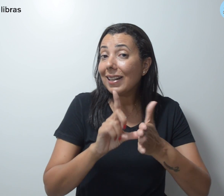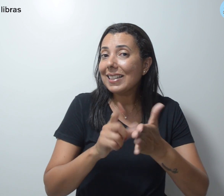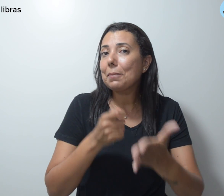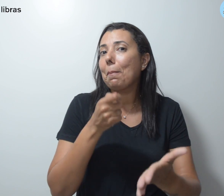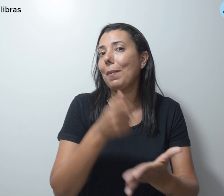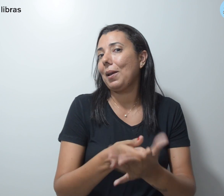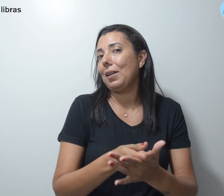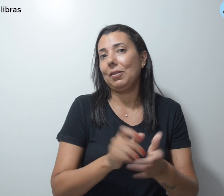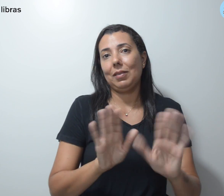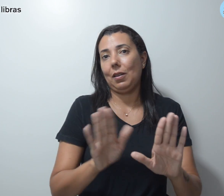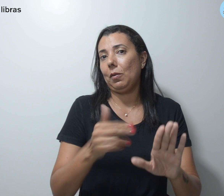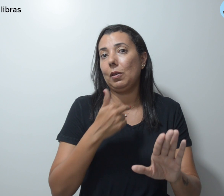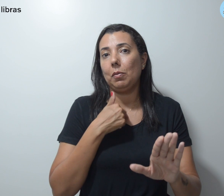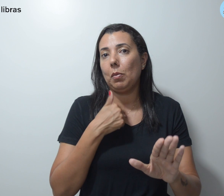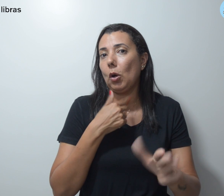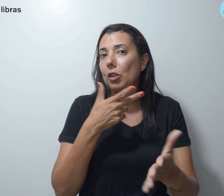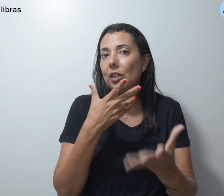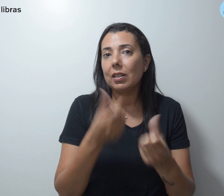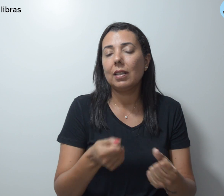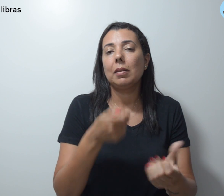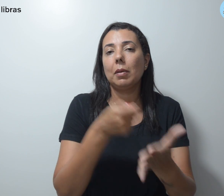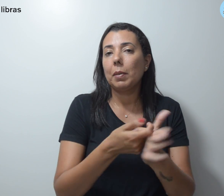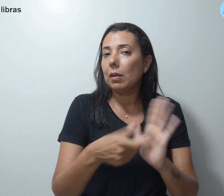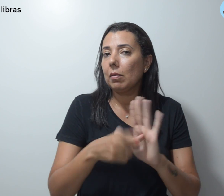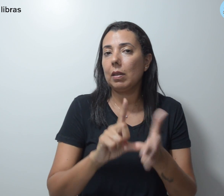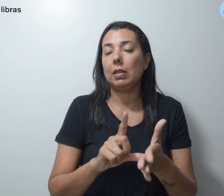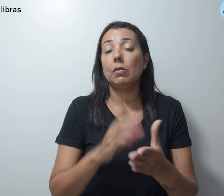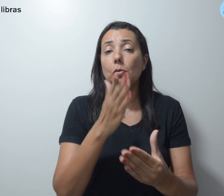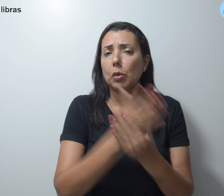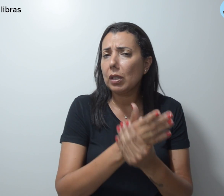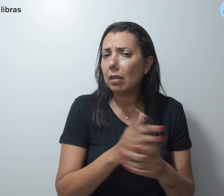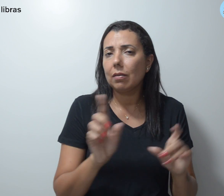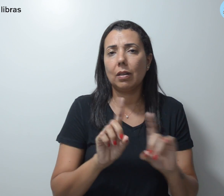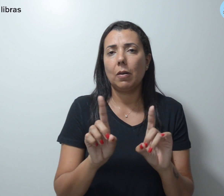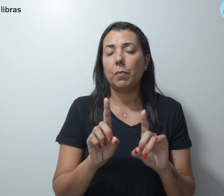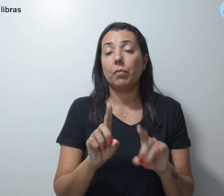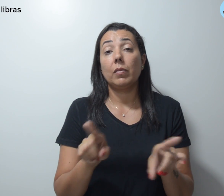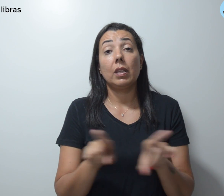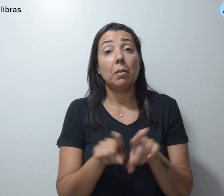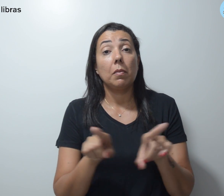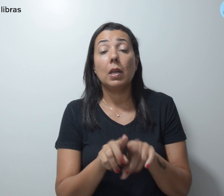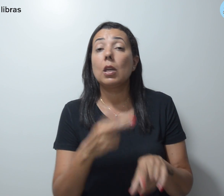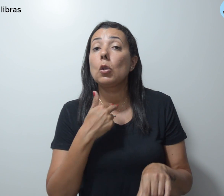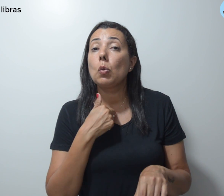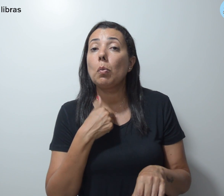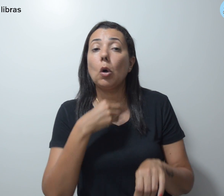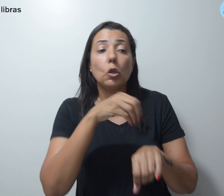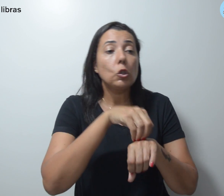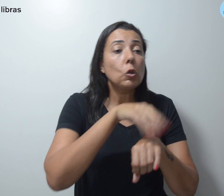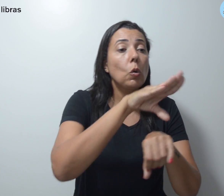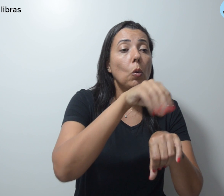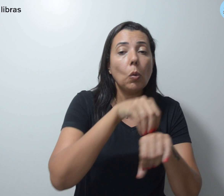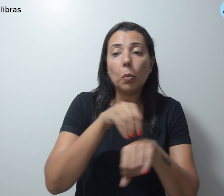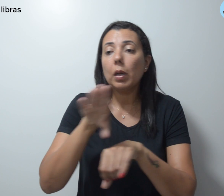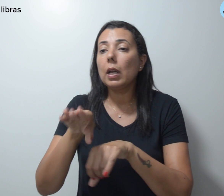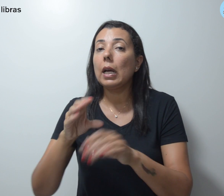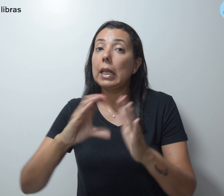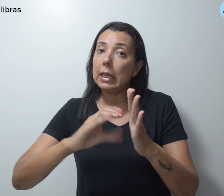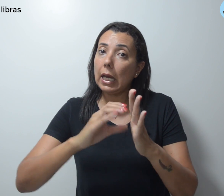para a conclusão do processo. Também não devem ser compartilhados dados pessoais,